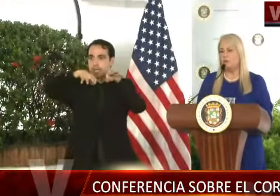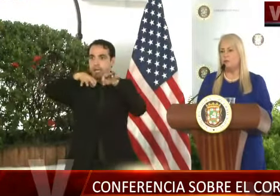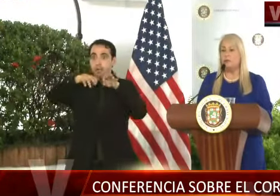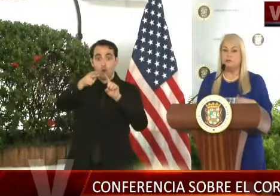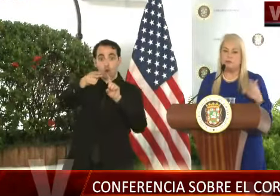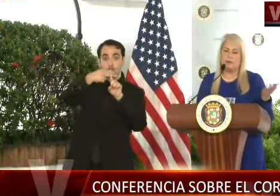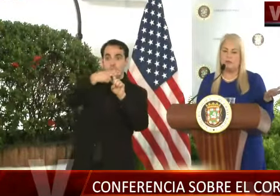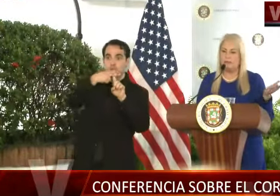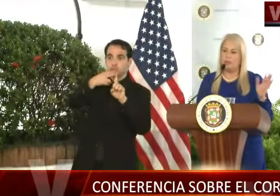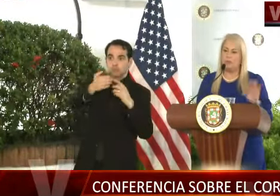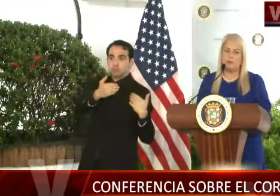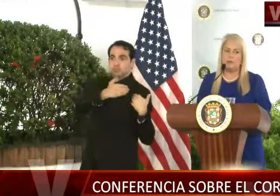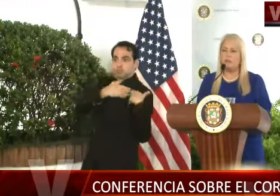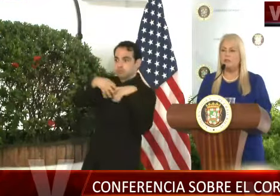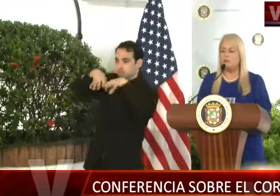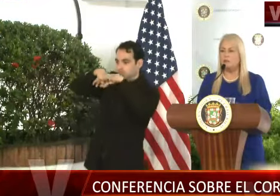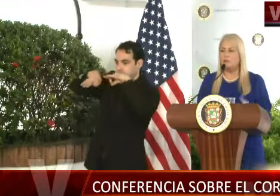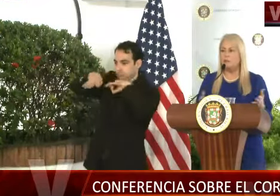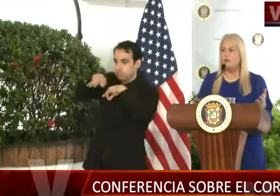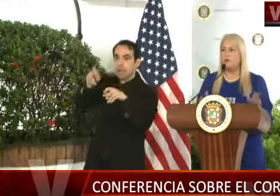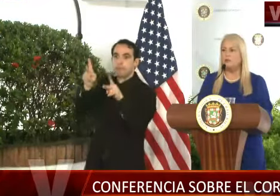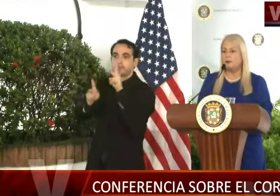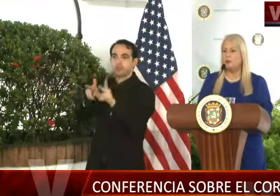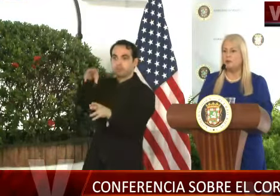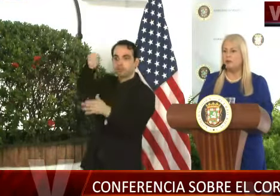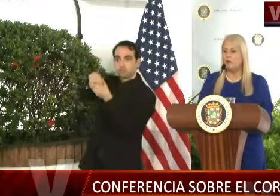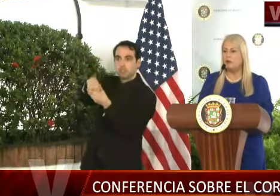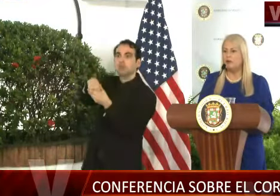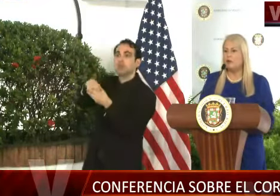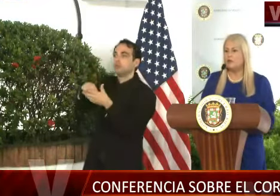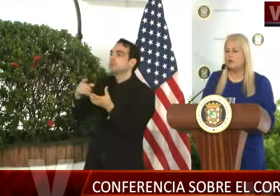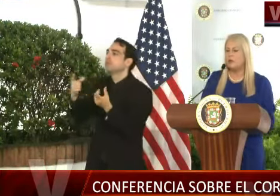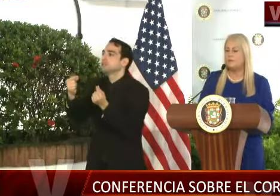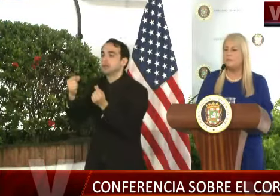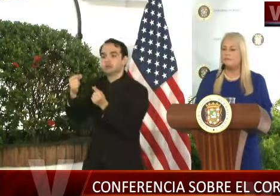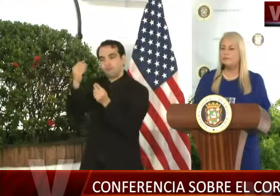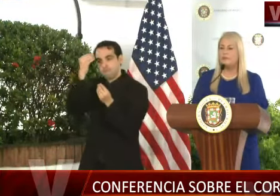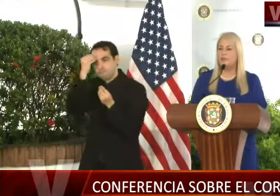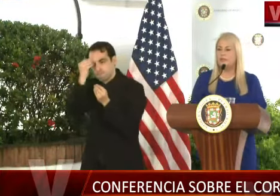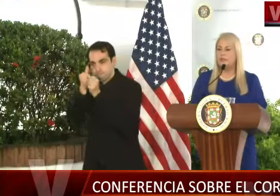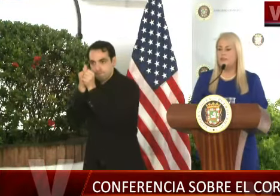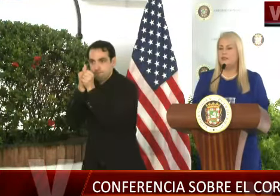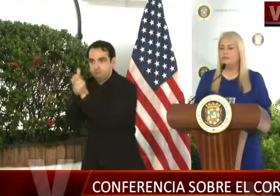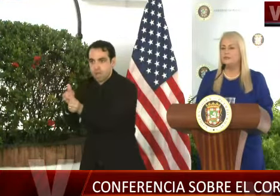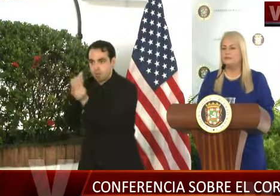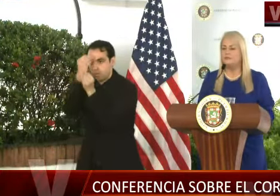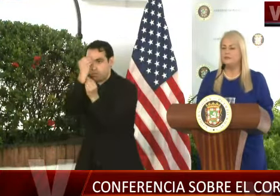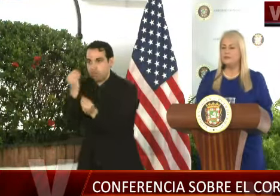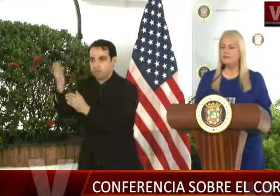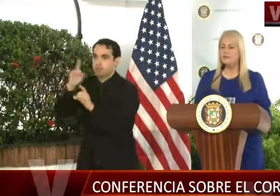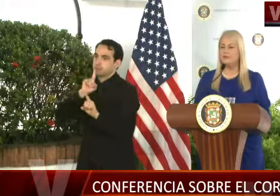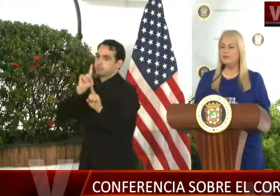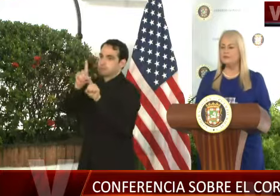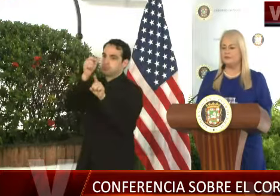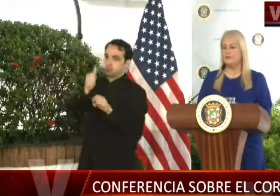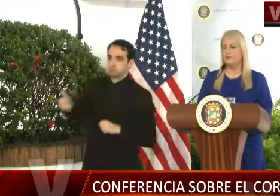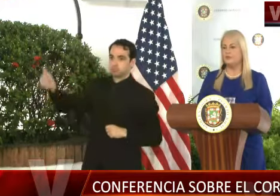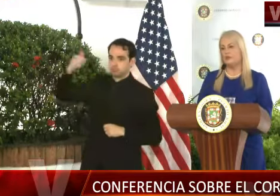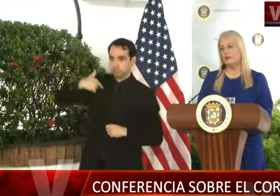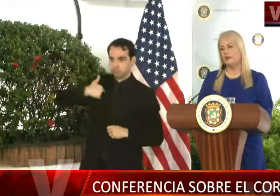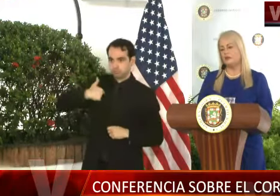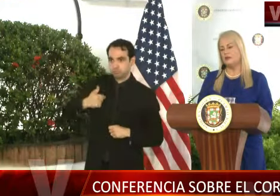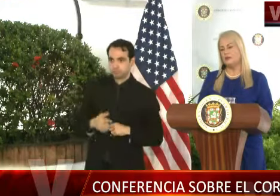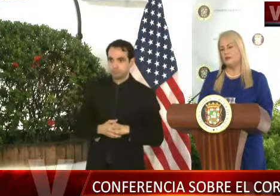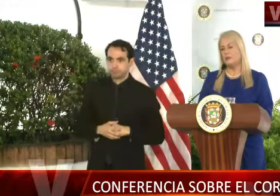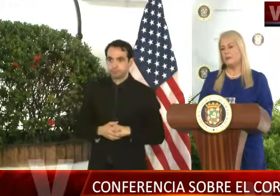que está viviendo Puerto Rico, no solamente para que ellos se protejan, sino también para el cumplimiento de la orden ejecutiva. Por último, gobernadora, ha hablado con las